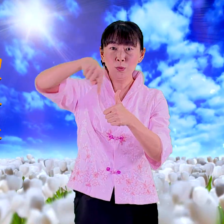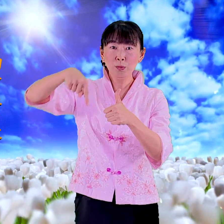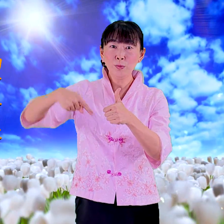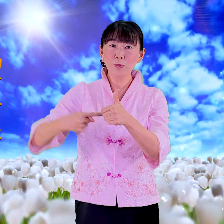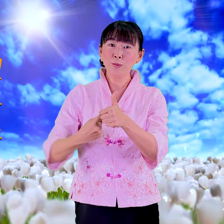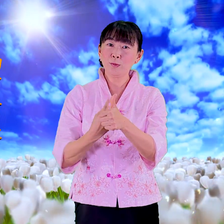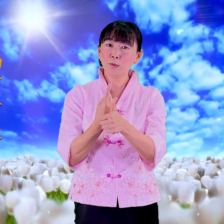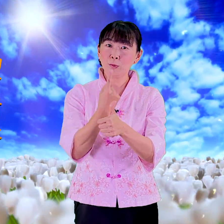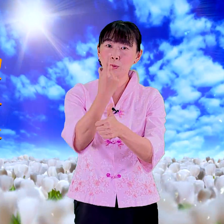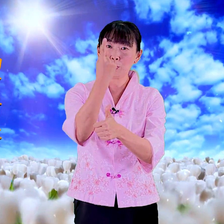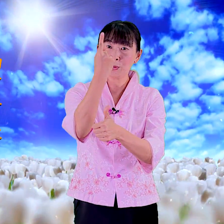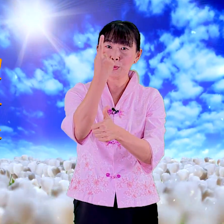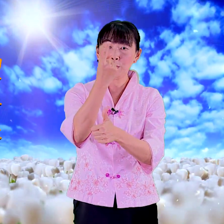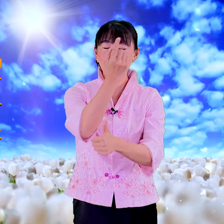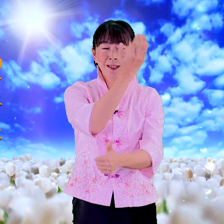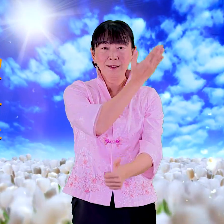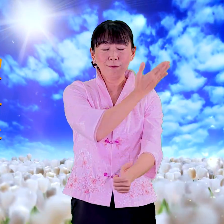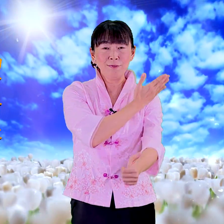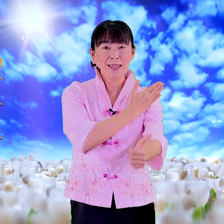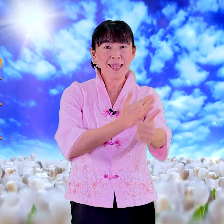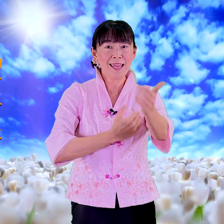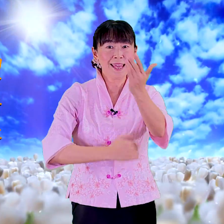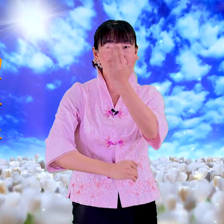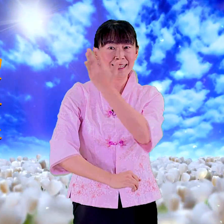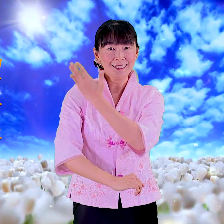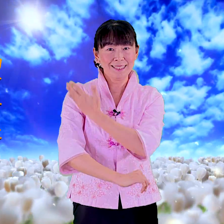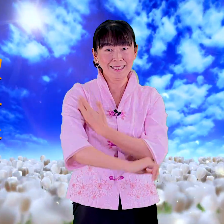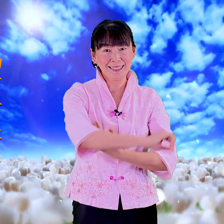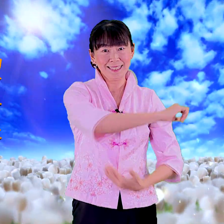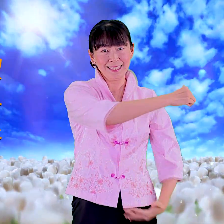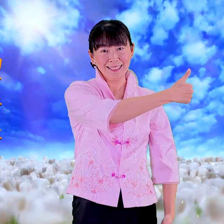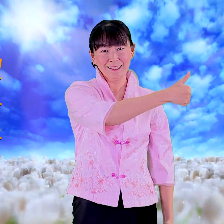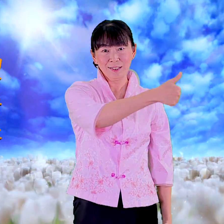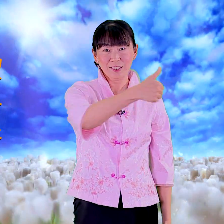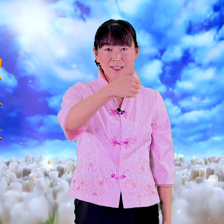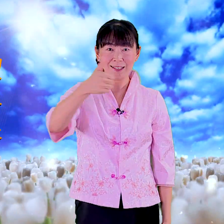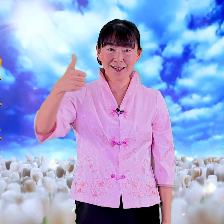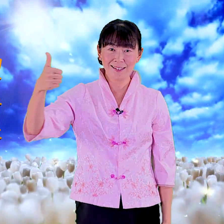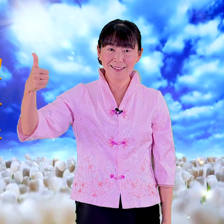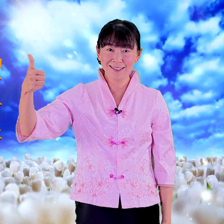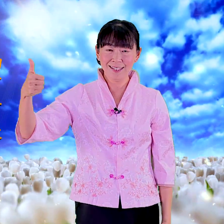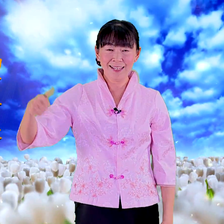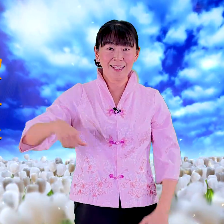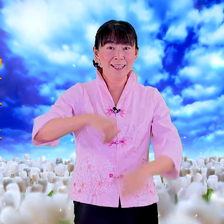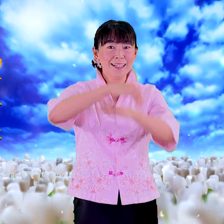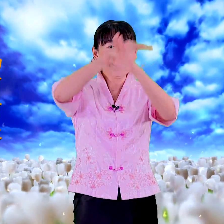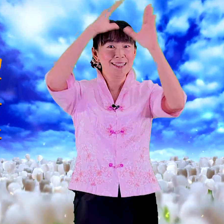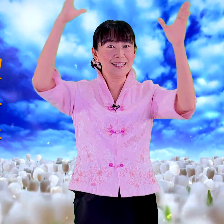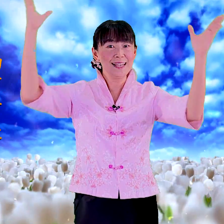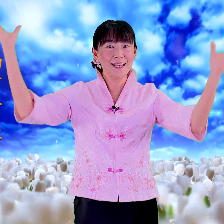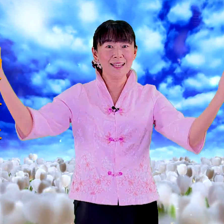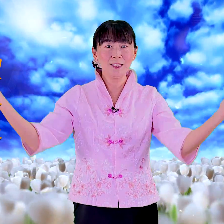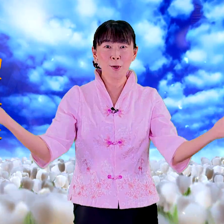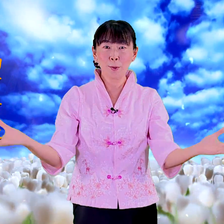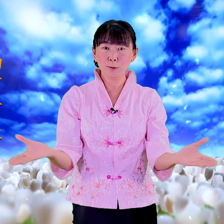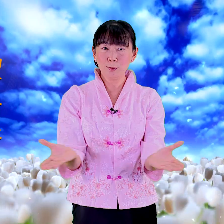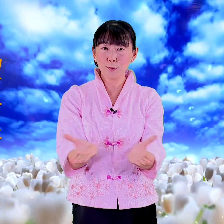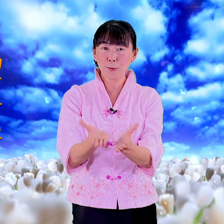孤独孤废极者皆有所